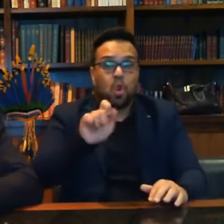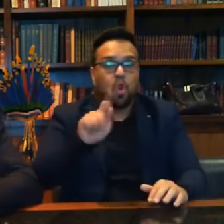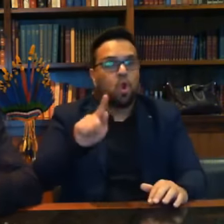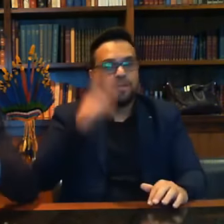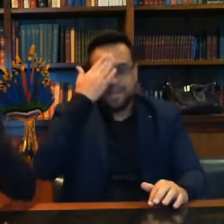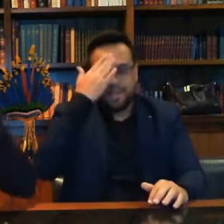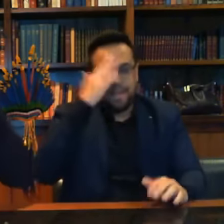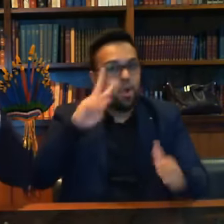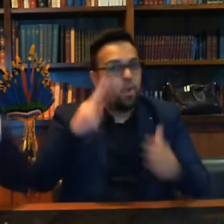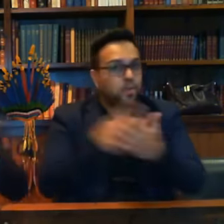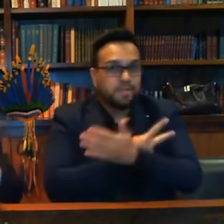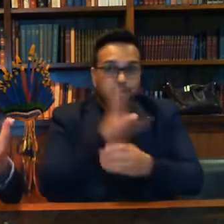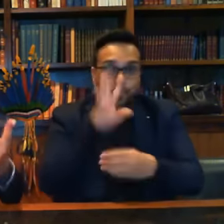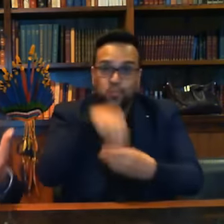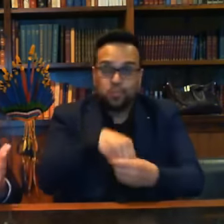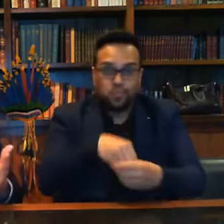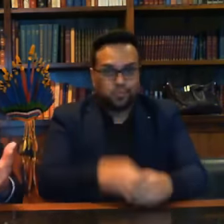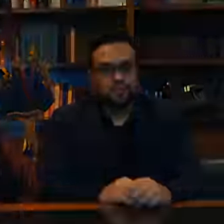E daí, então, por que